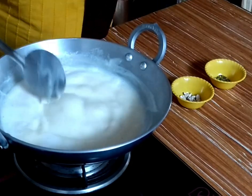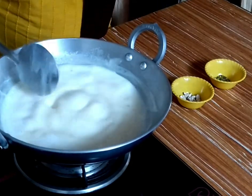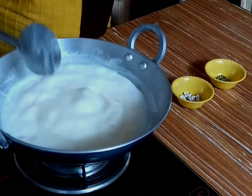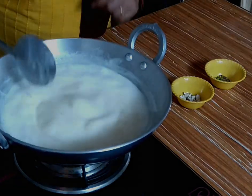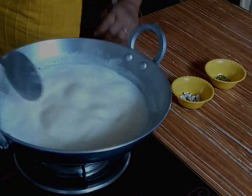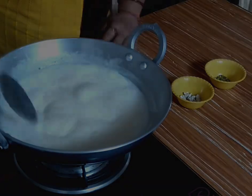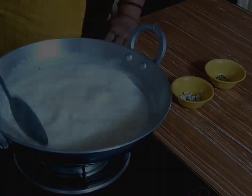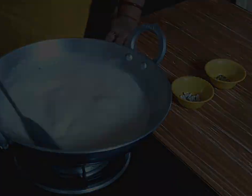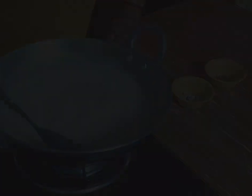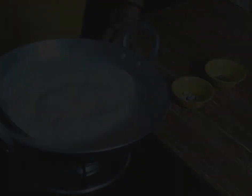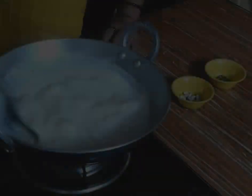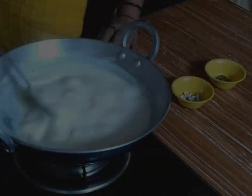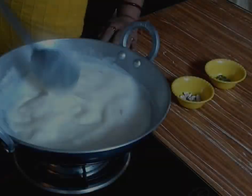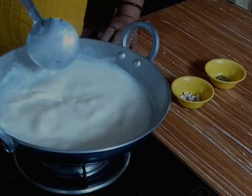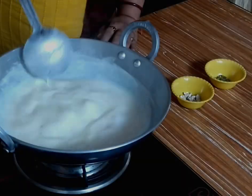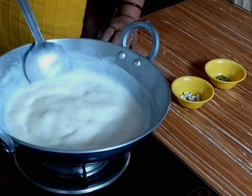और दूद को अच्छे से उबलने देंगे